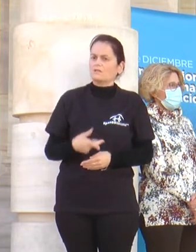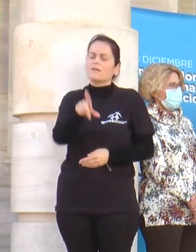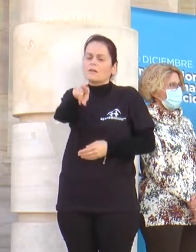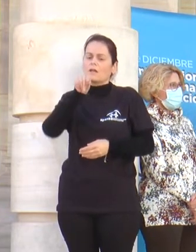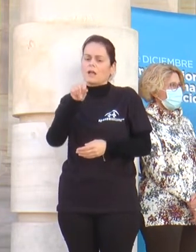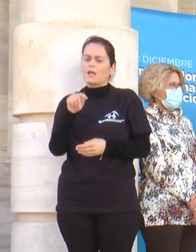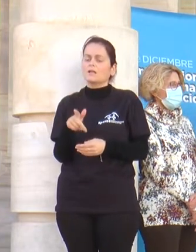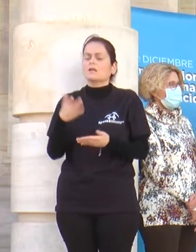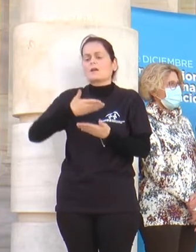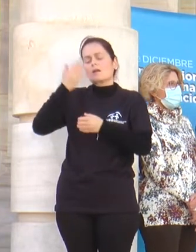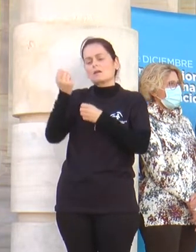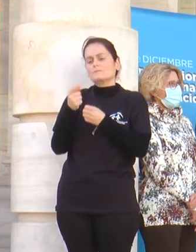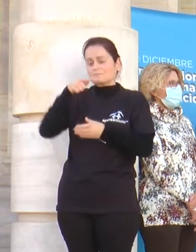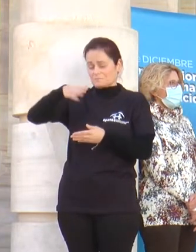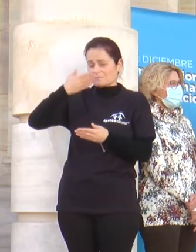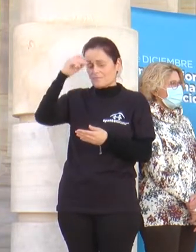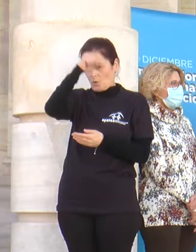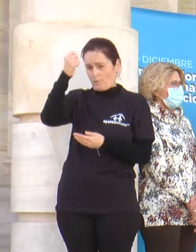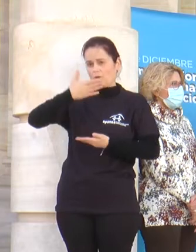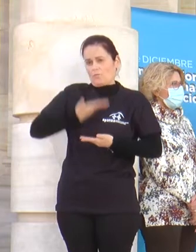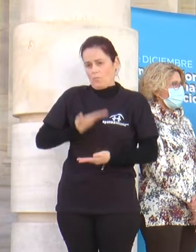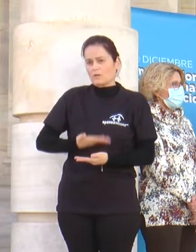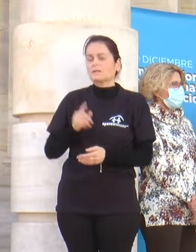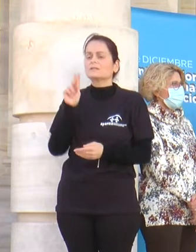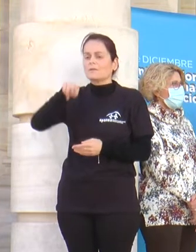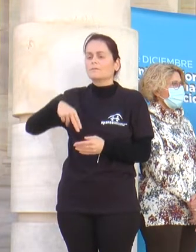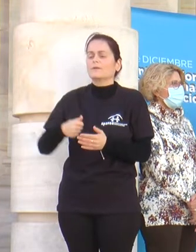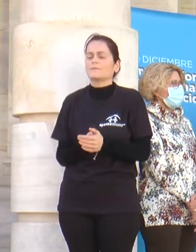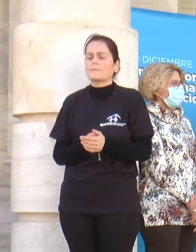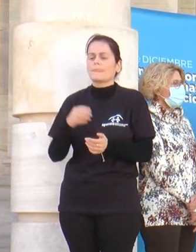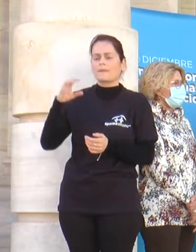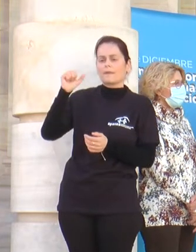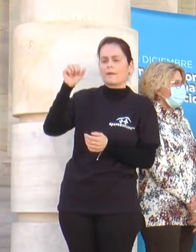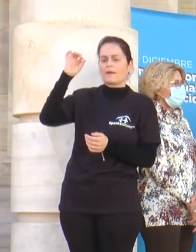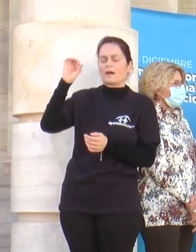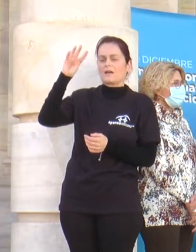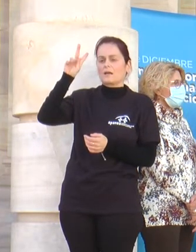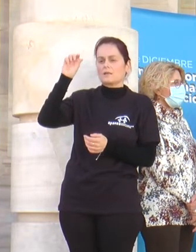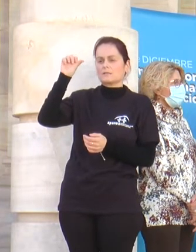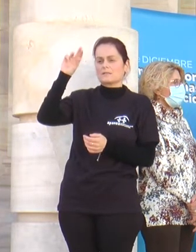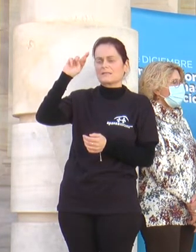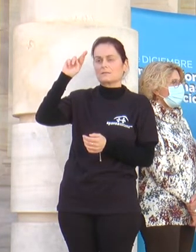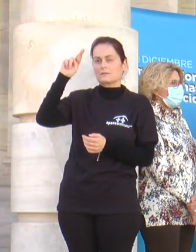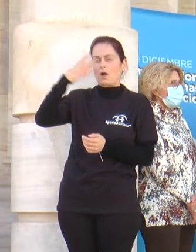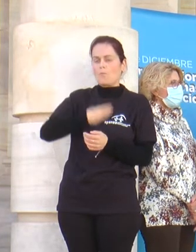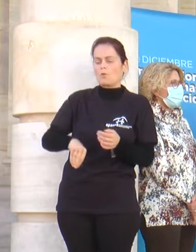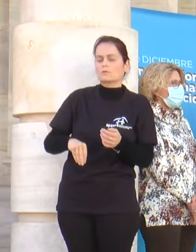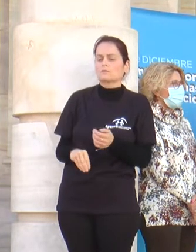que nos dejen actuar. Aportación de Asteamur. Desde Asteamur exigimos la